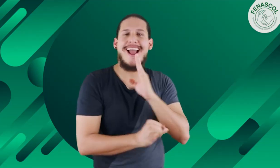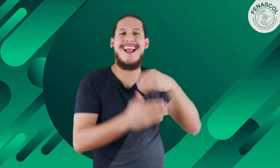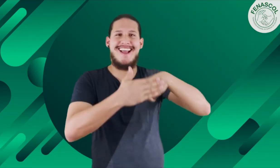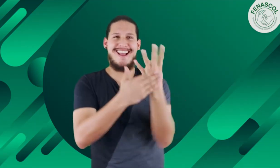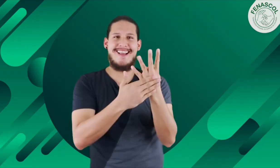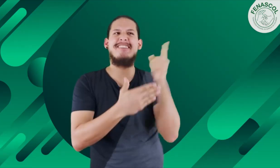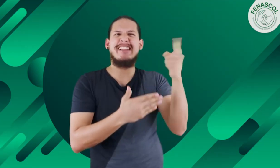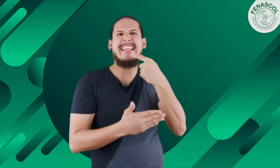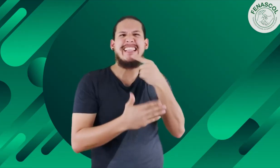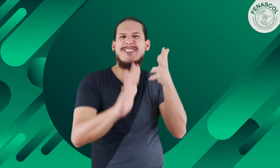poco de lo que nos contó.